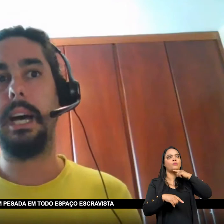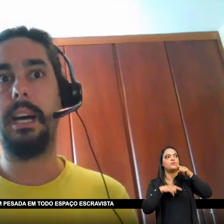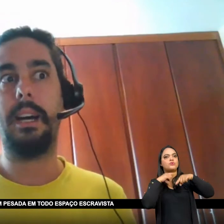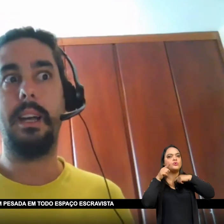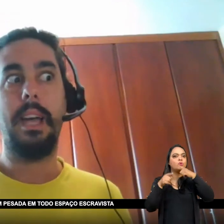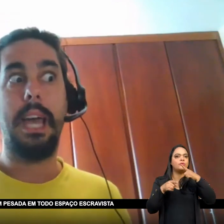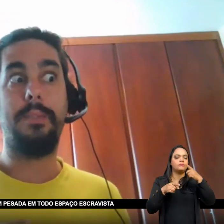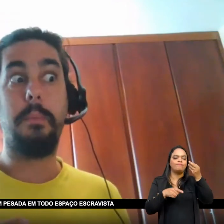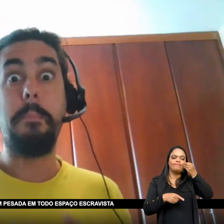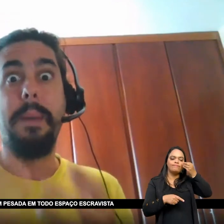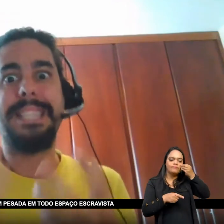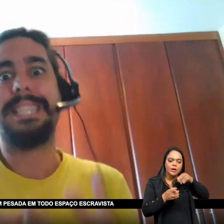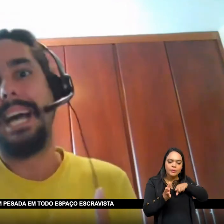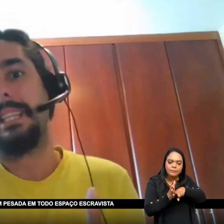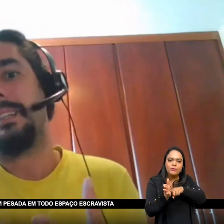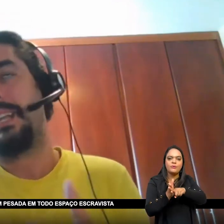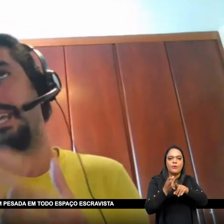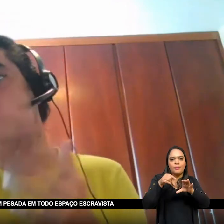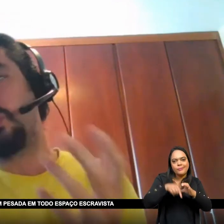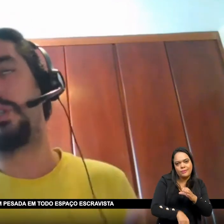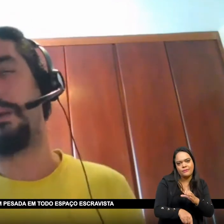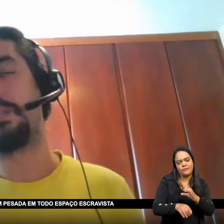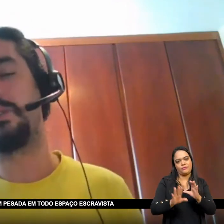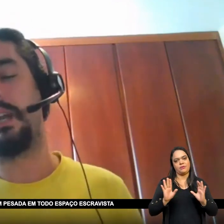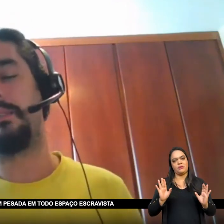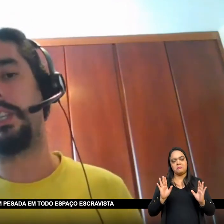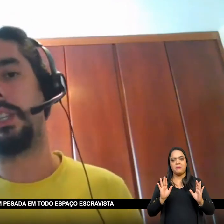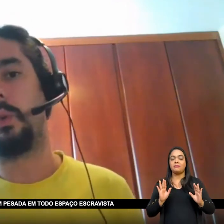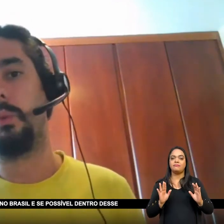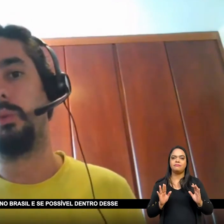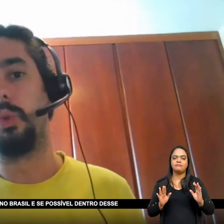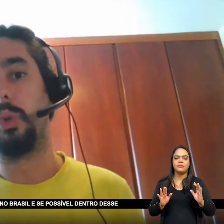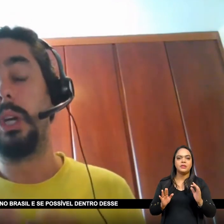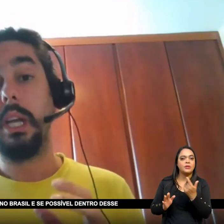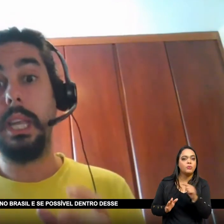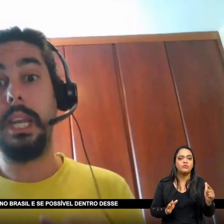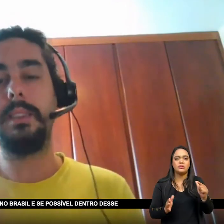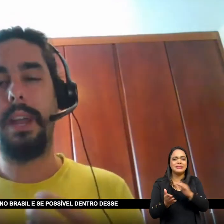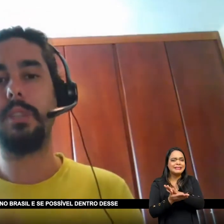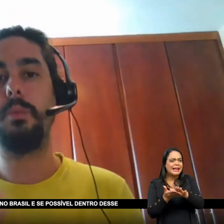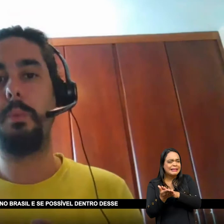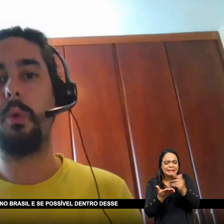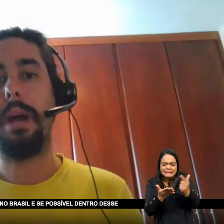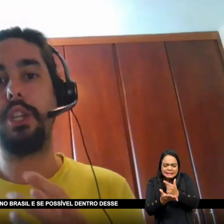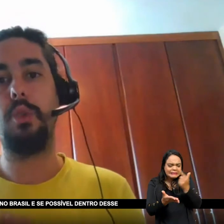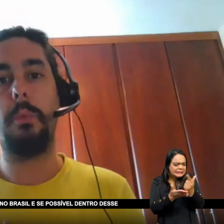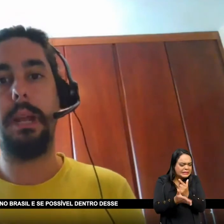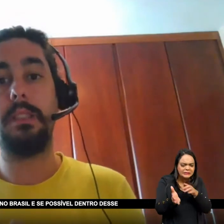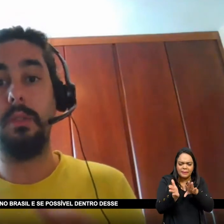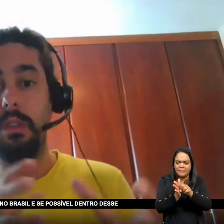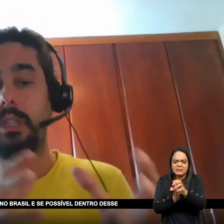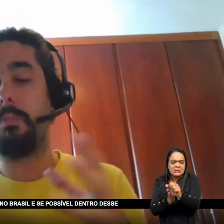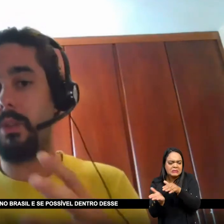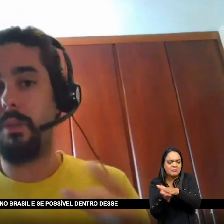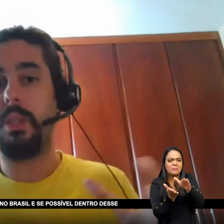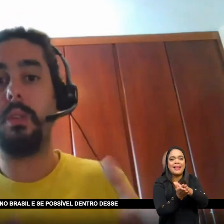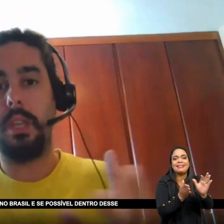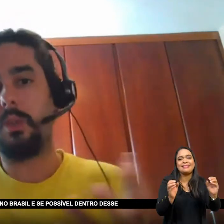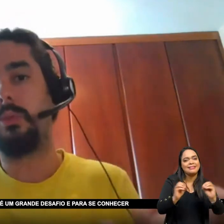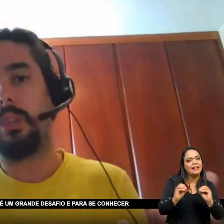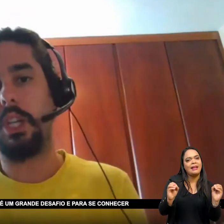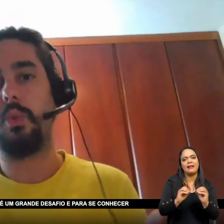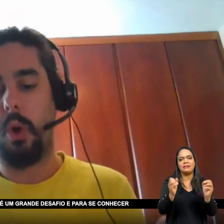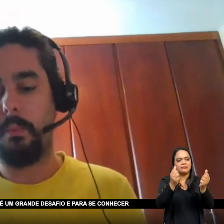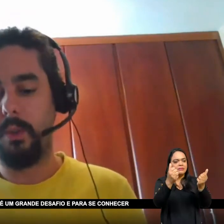foi bem pesada Em todo o espaço Escravista Como um todo Queria que você falasse Um pouco mais No Brasil E se possível